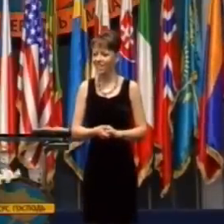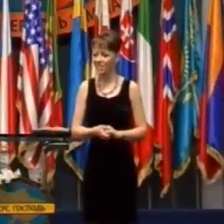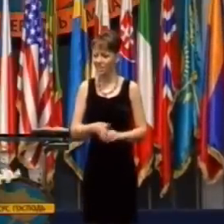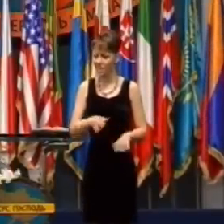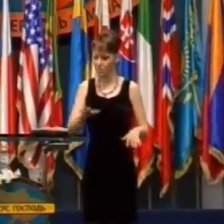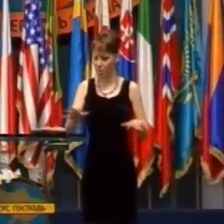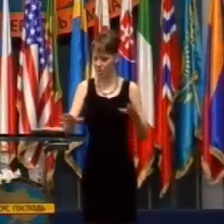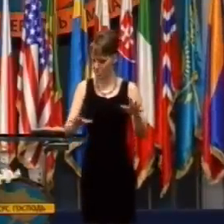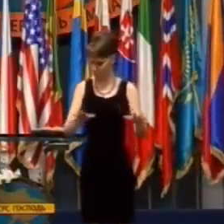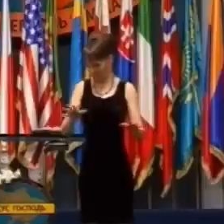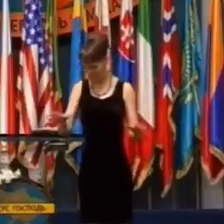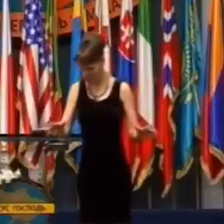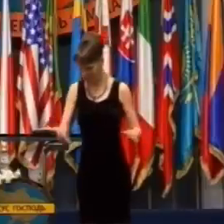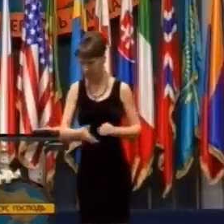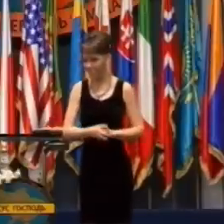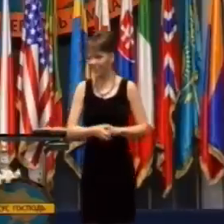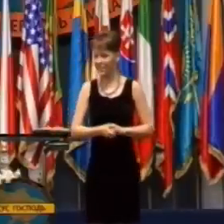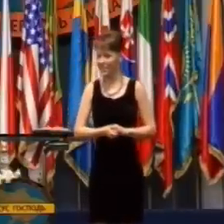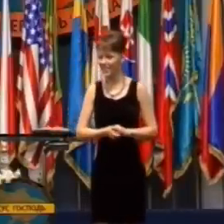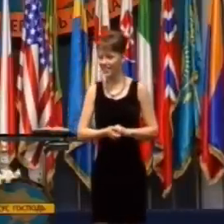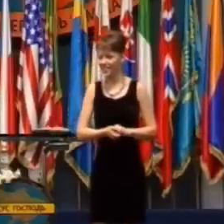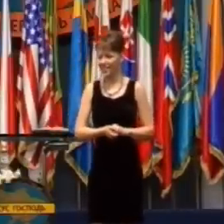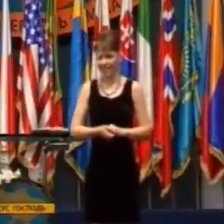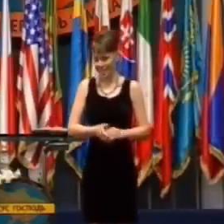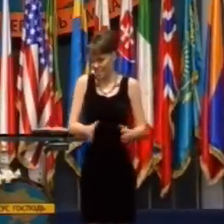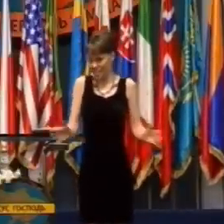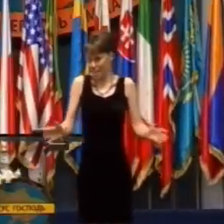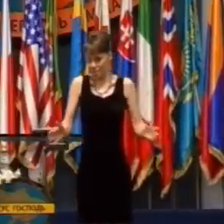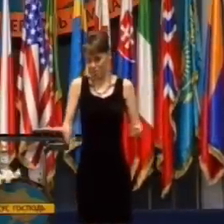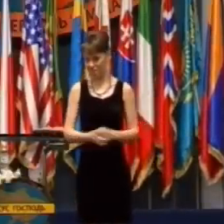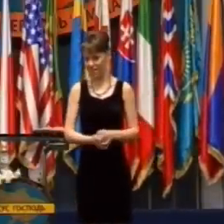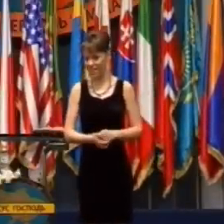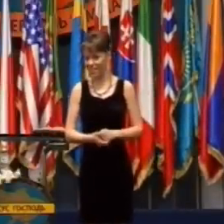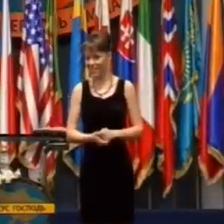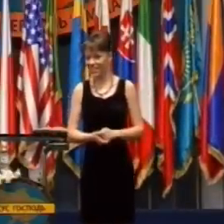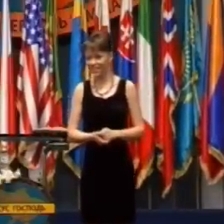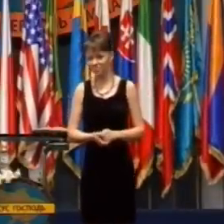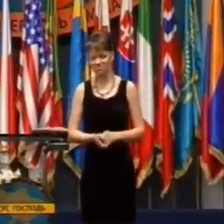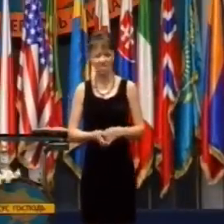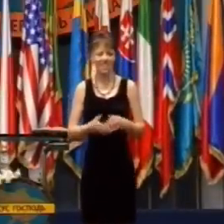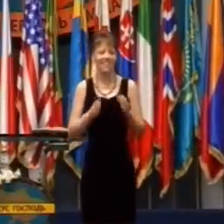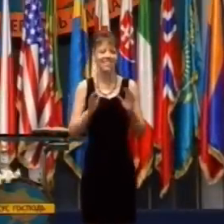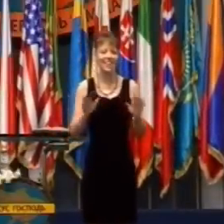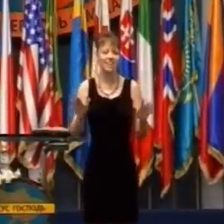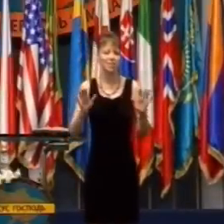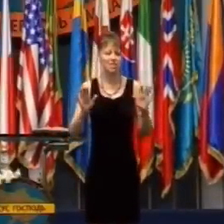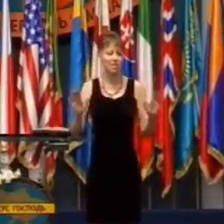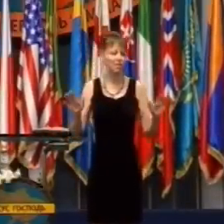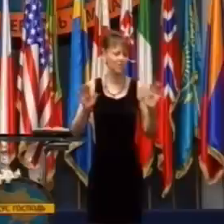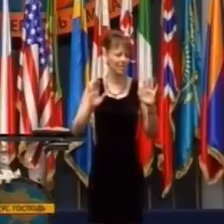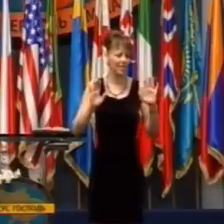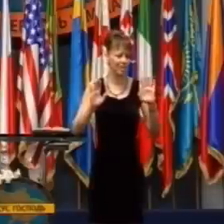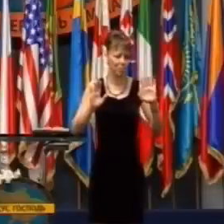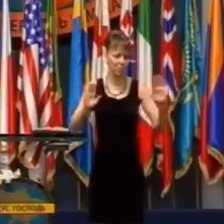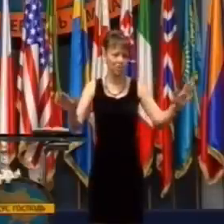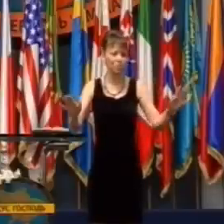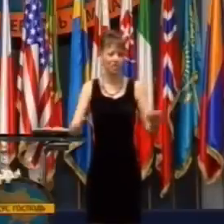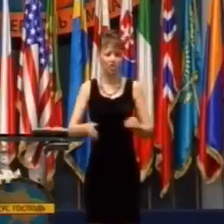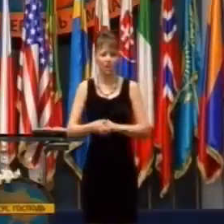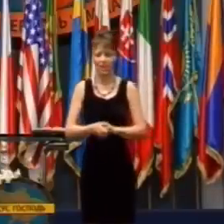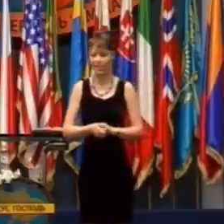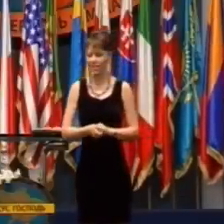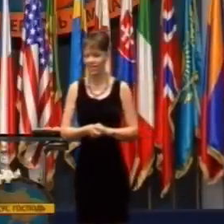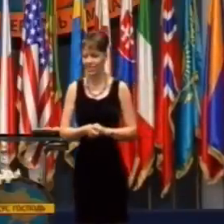Ako robiť správne marketing? Tak to neviem. Ja som takéto niečo nikdy nerobil.